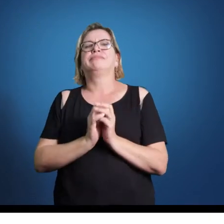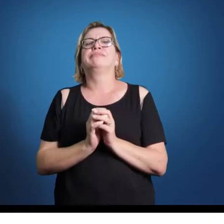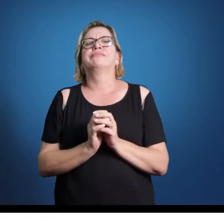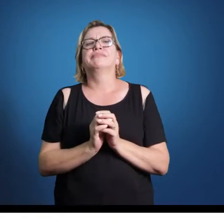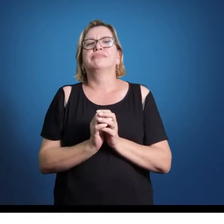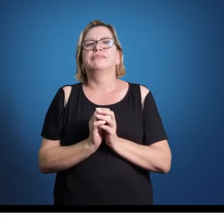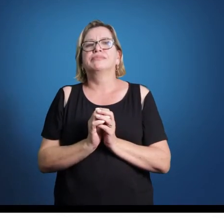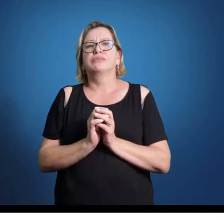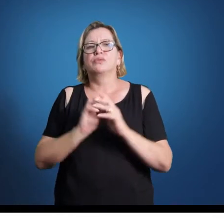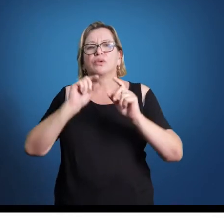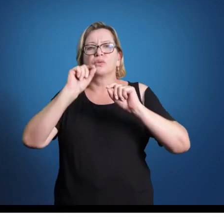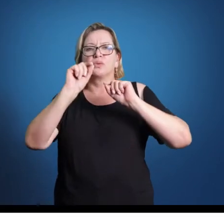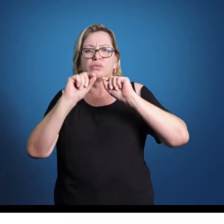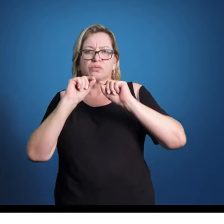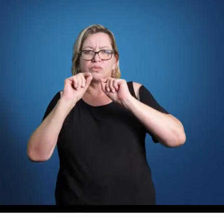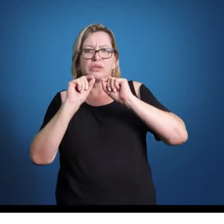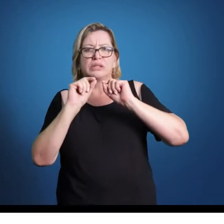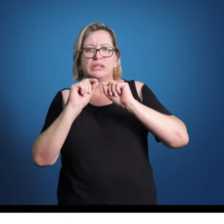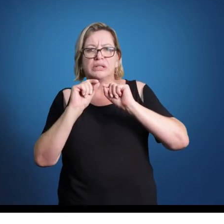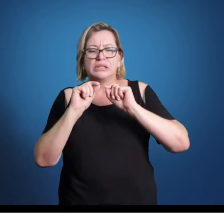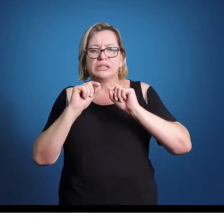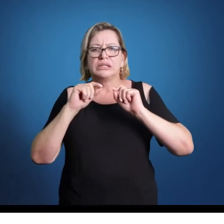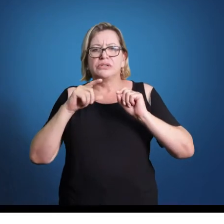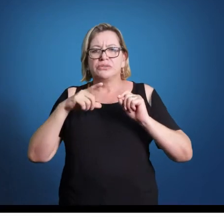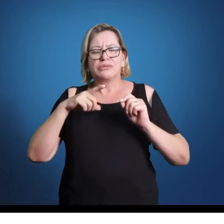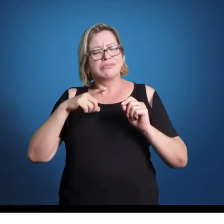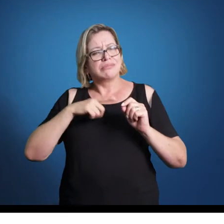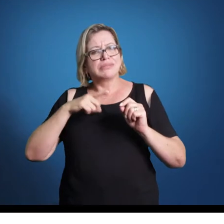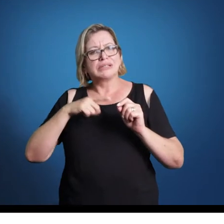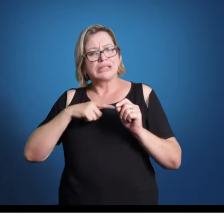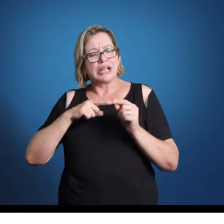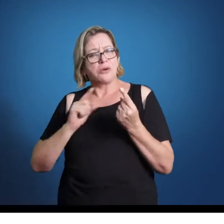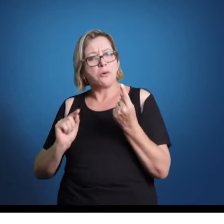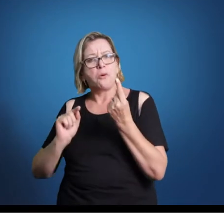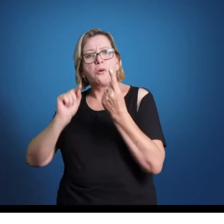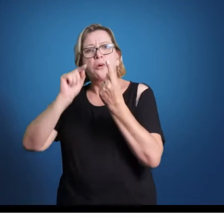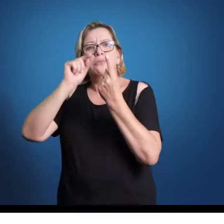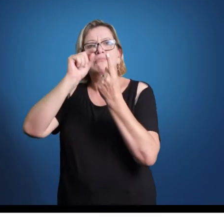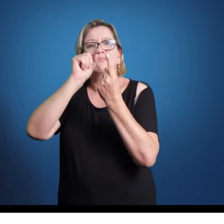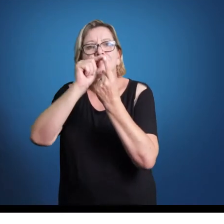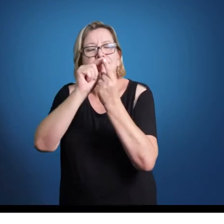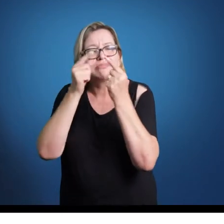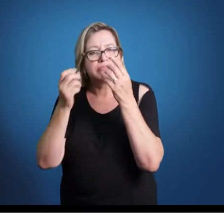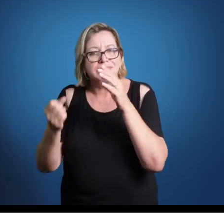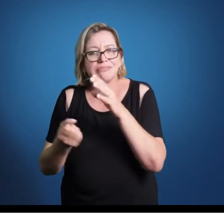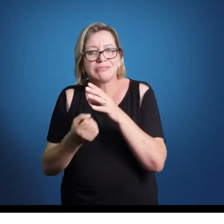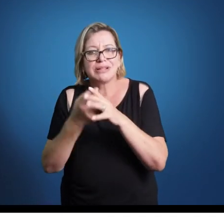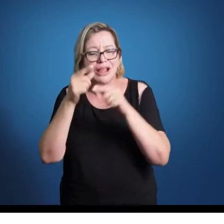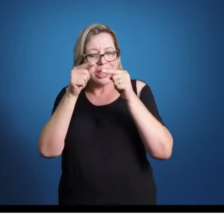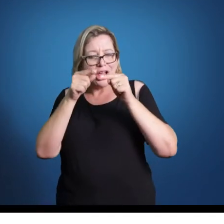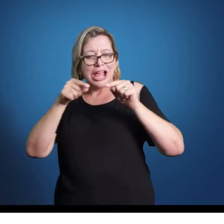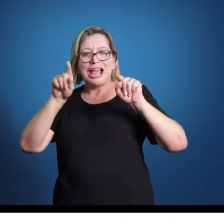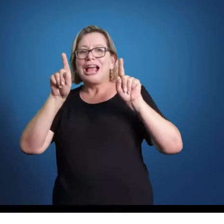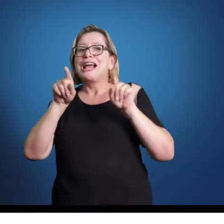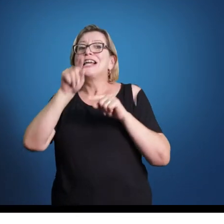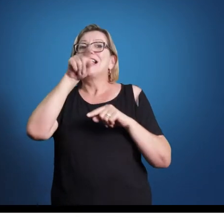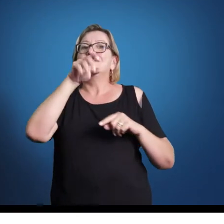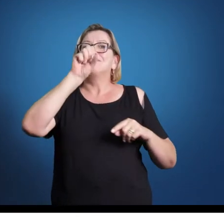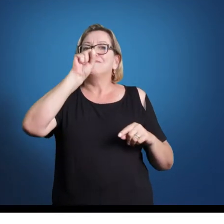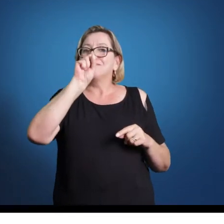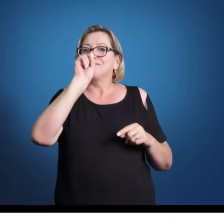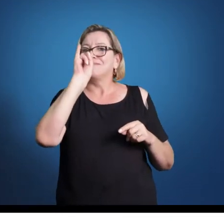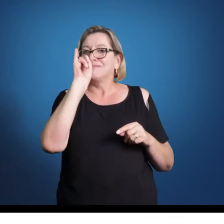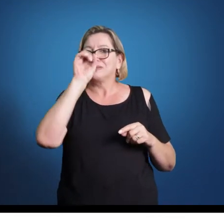Então você vai ter grande foco das obras, vão estar nas sinfonias, são obras para grandes orquestras totalmente instrumentais, você vai ter